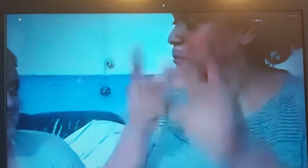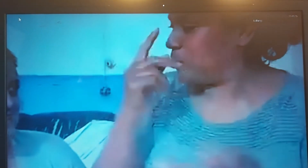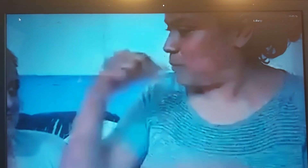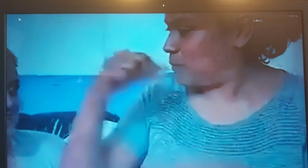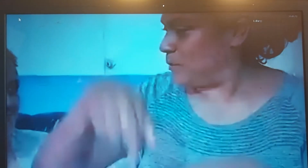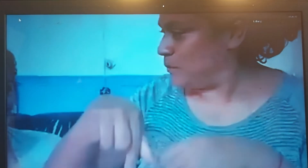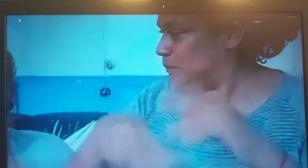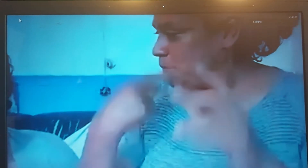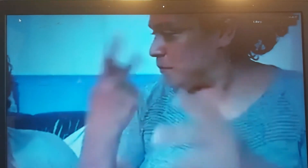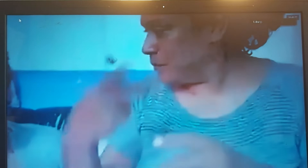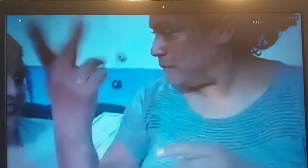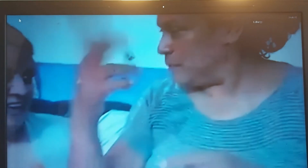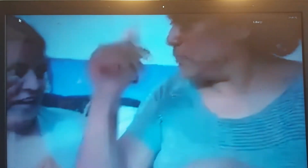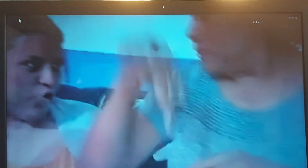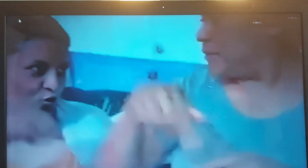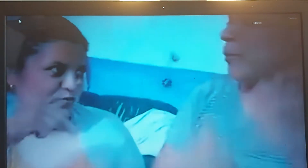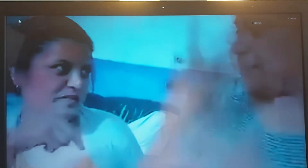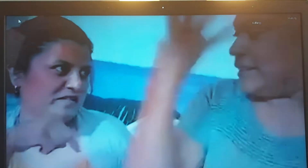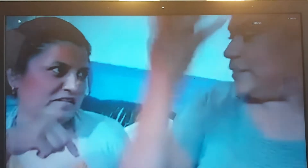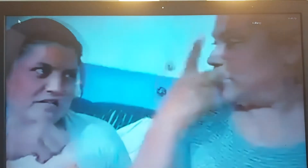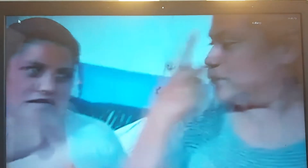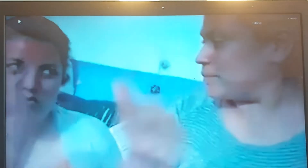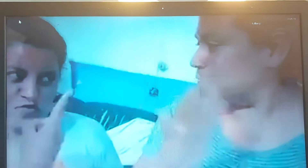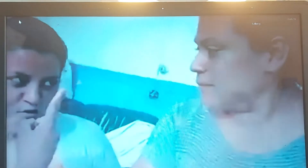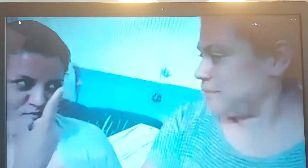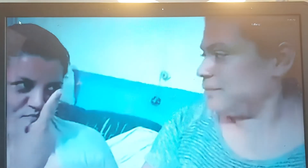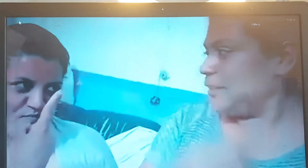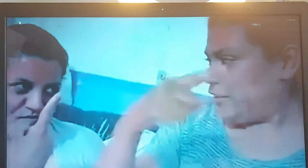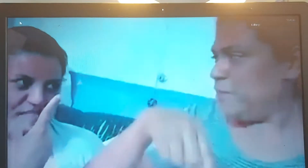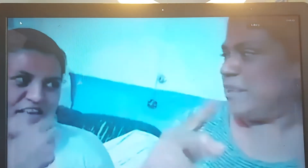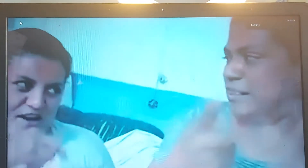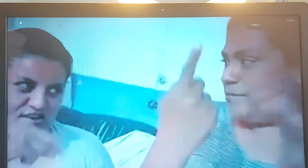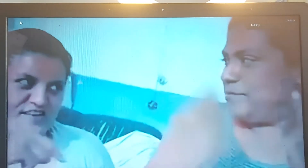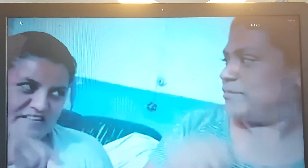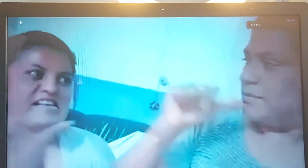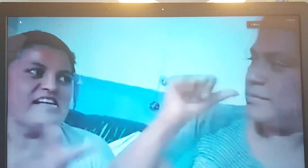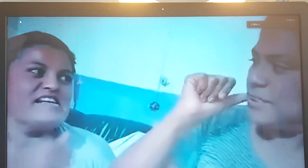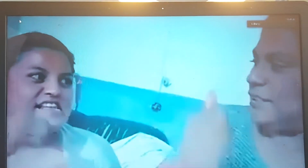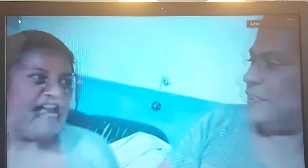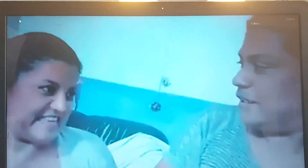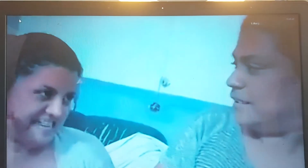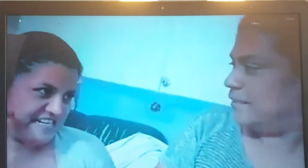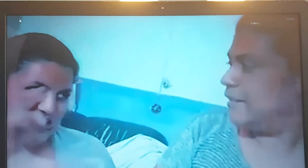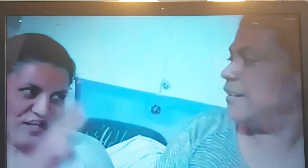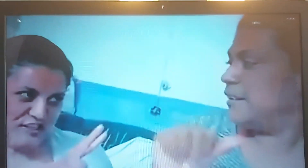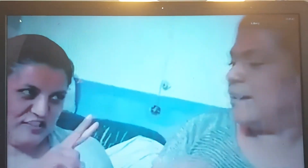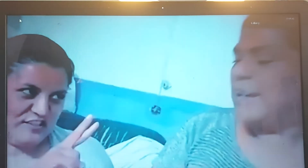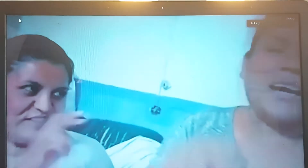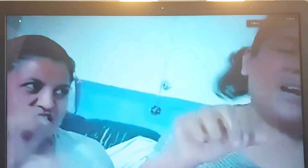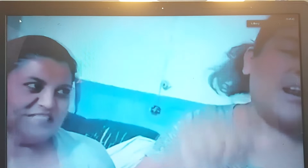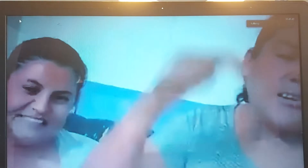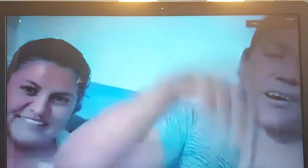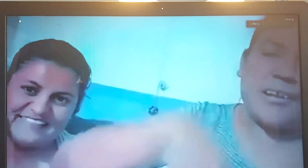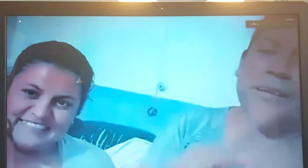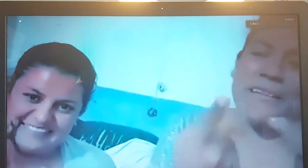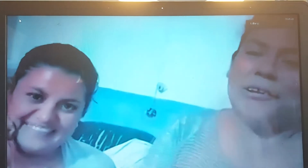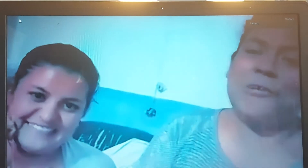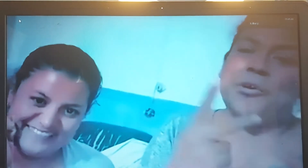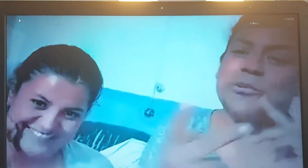producto